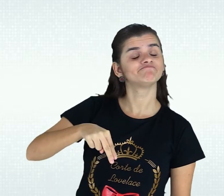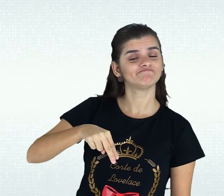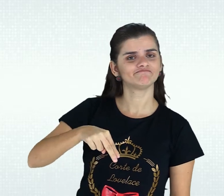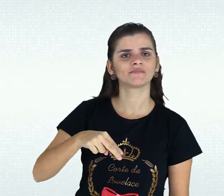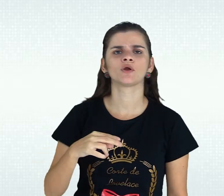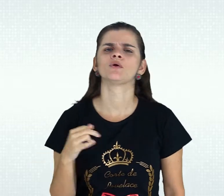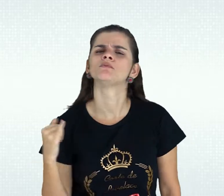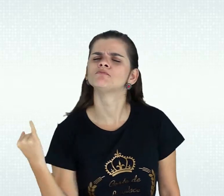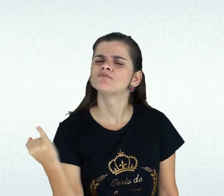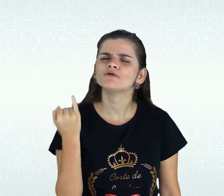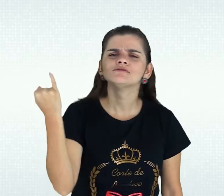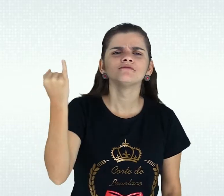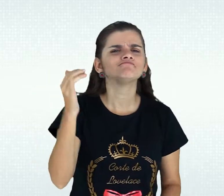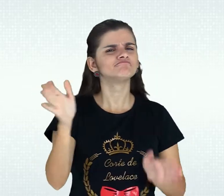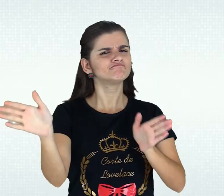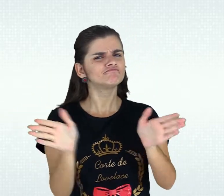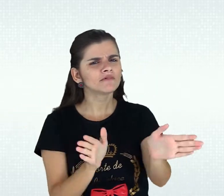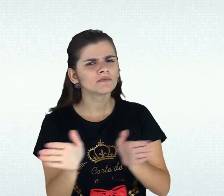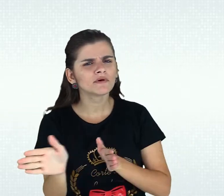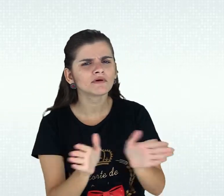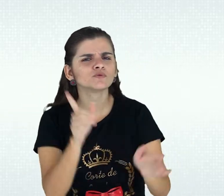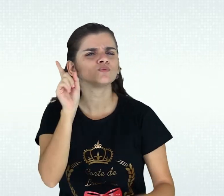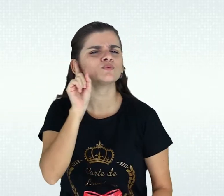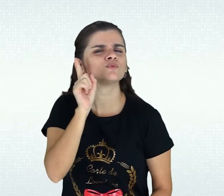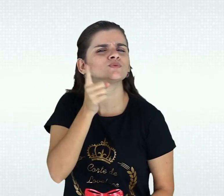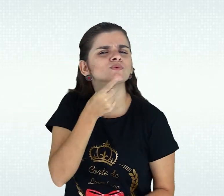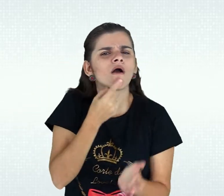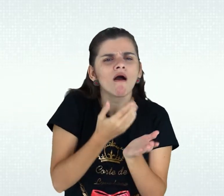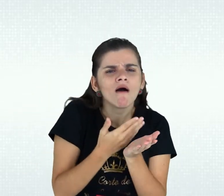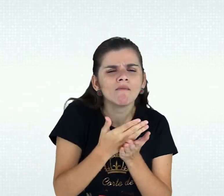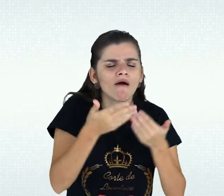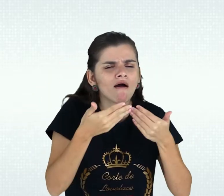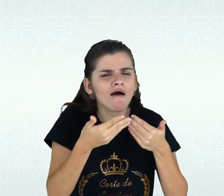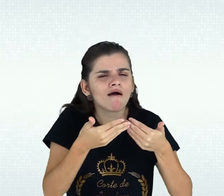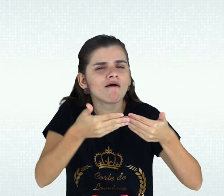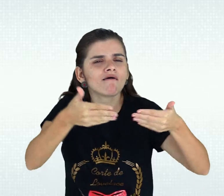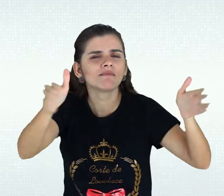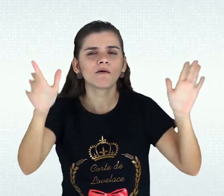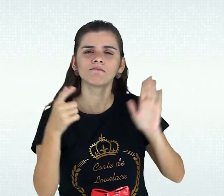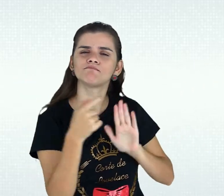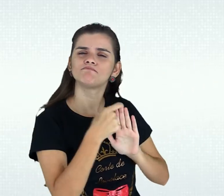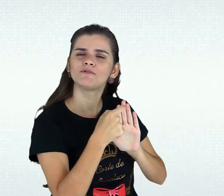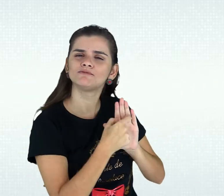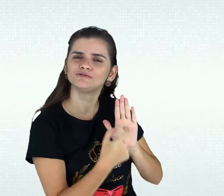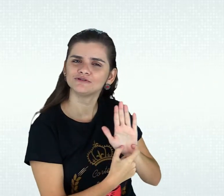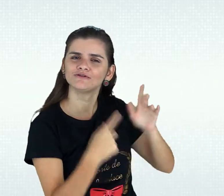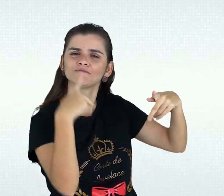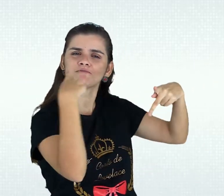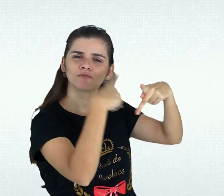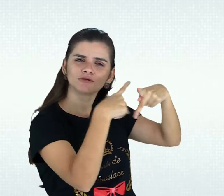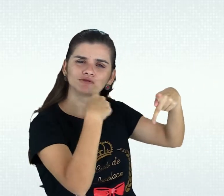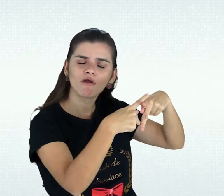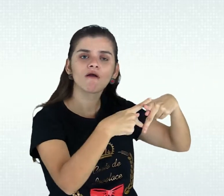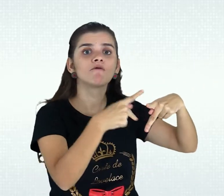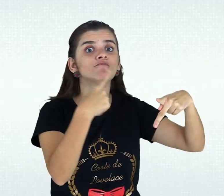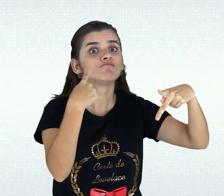Notei o quanto seria proveitoso esse estudo para a comunidade surda, com fins de garantir a